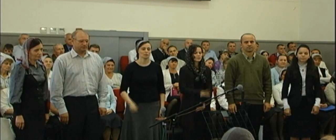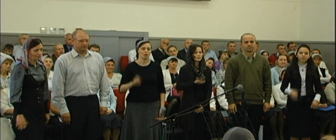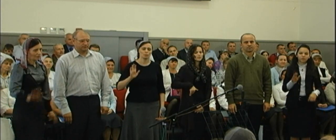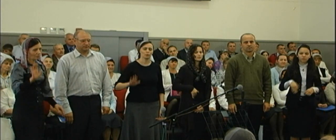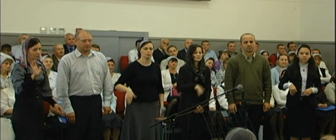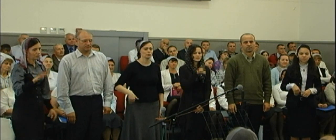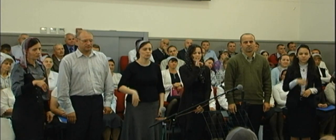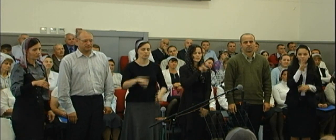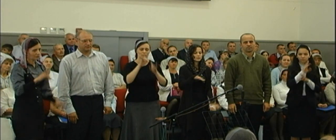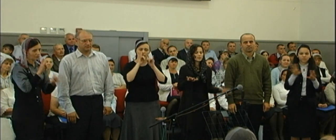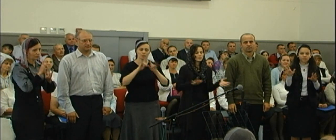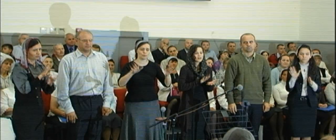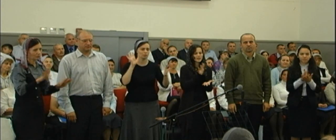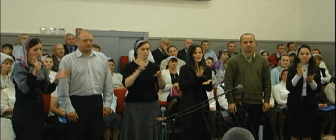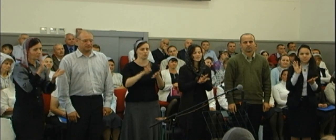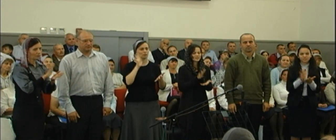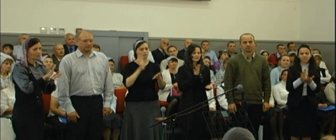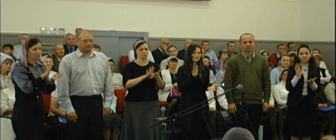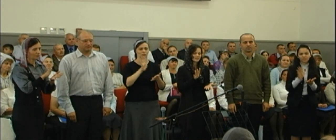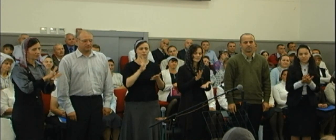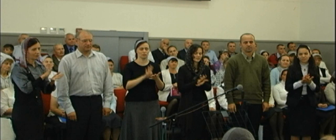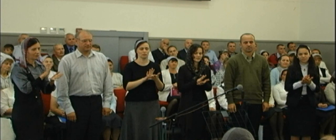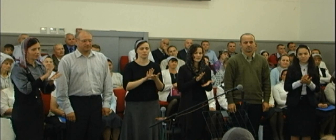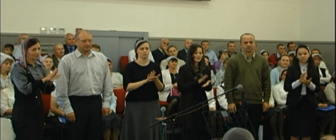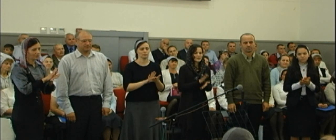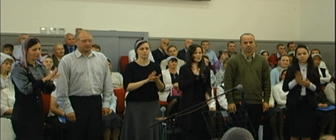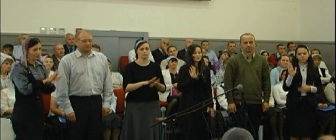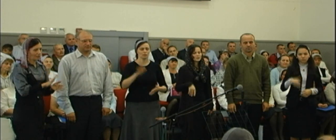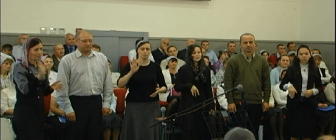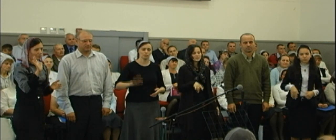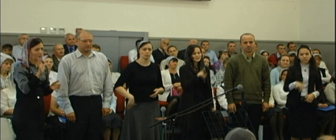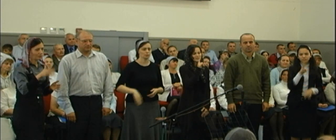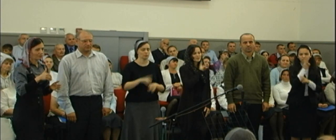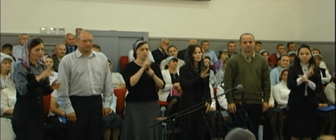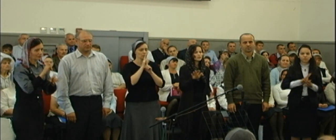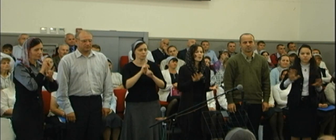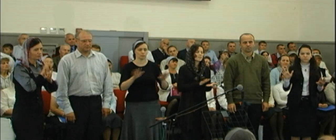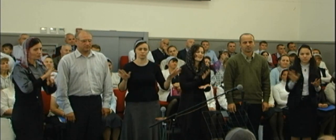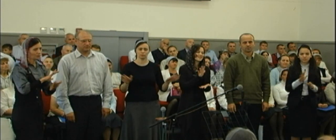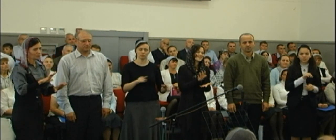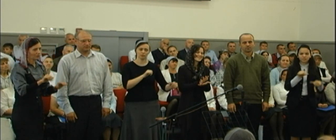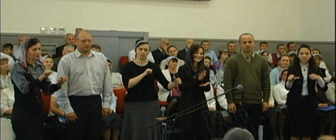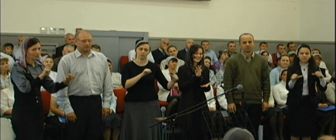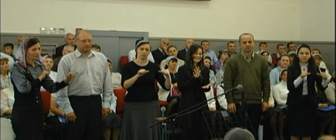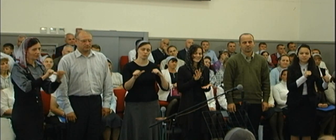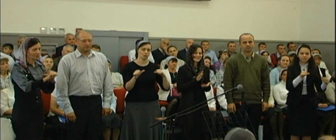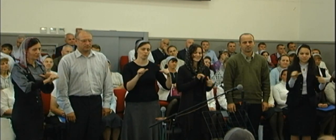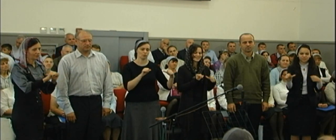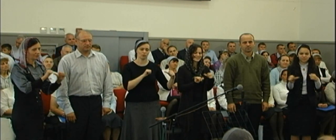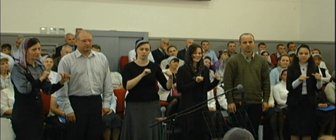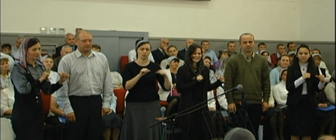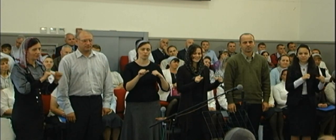Пусть не будет пылинки Пусть не будет пылинки